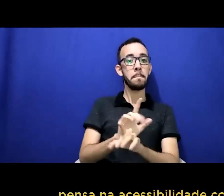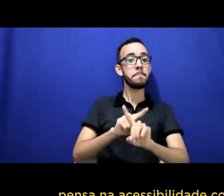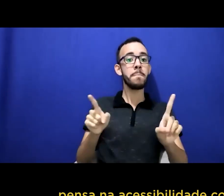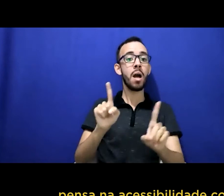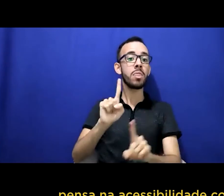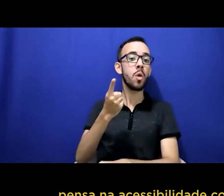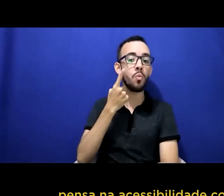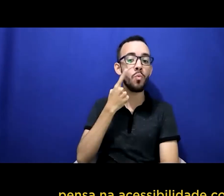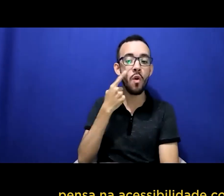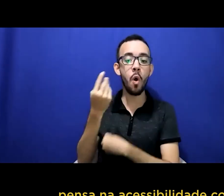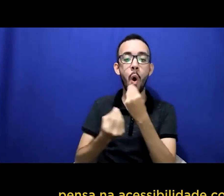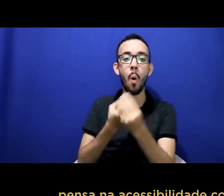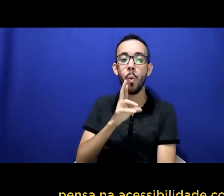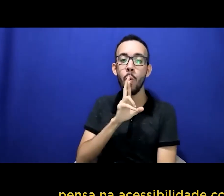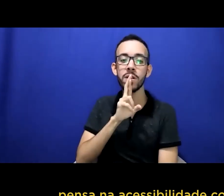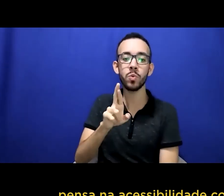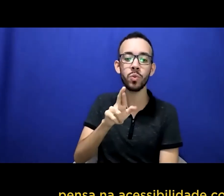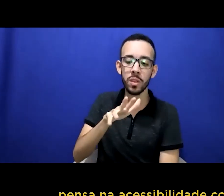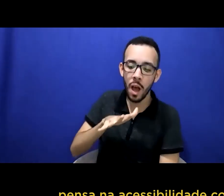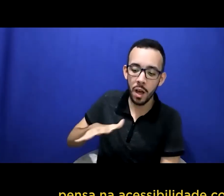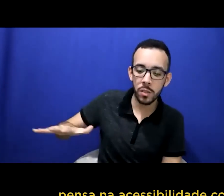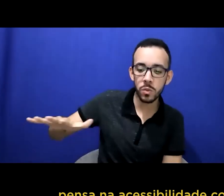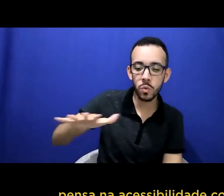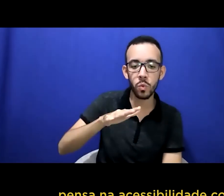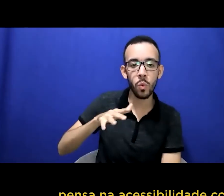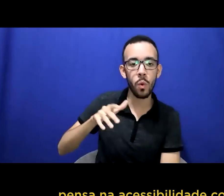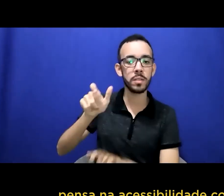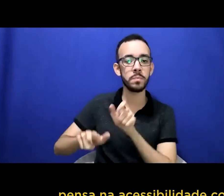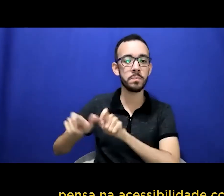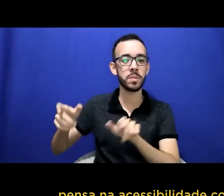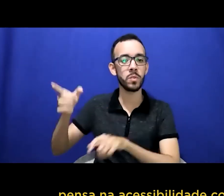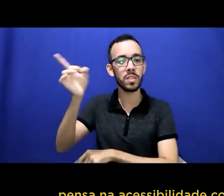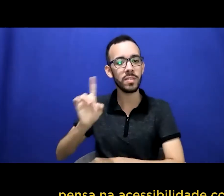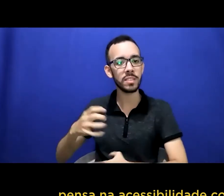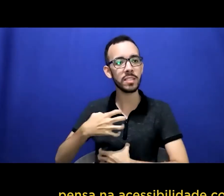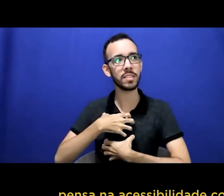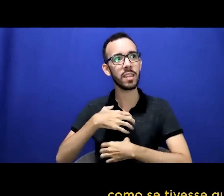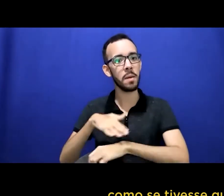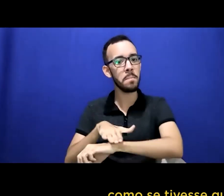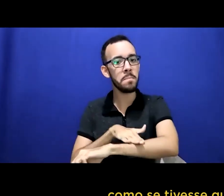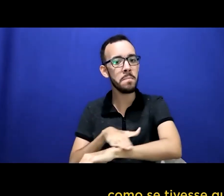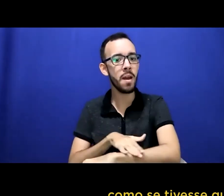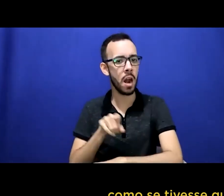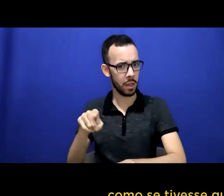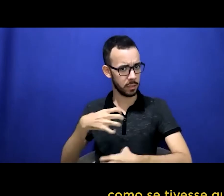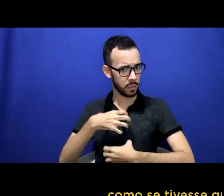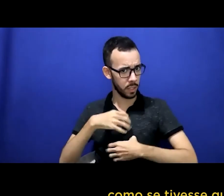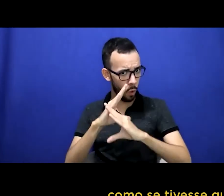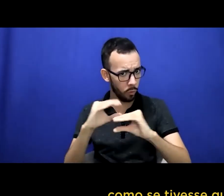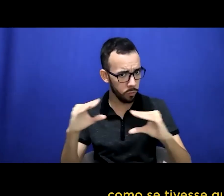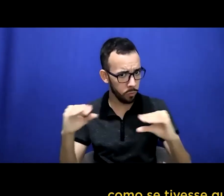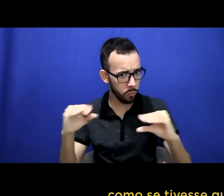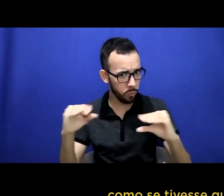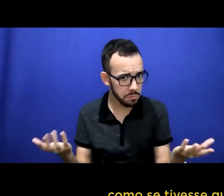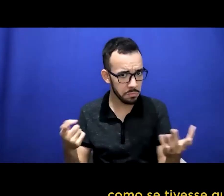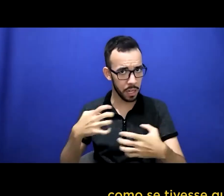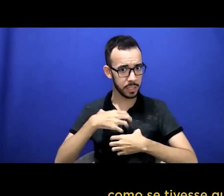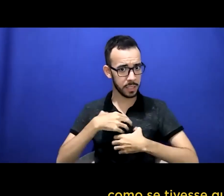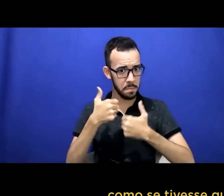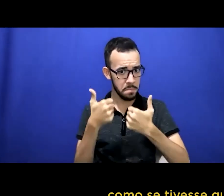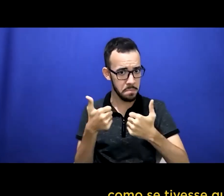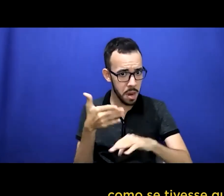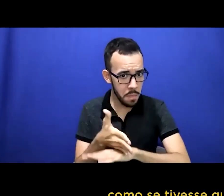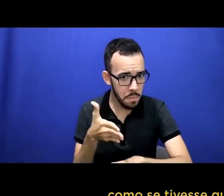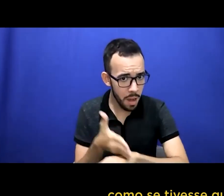vamos dizer assim, mais rápido e mais no âmbito material, como se tivesse que resolver algo